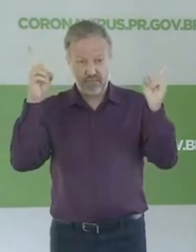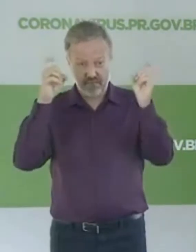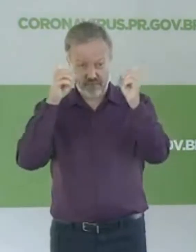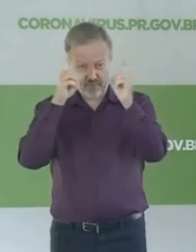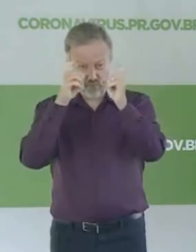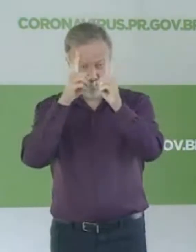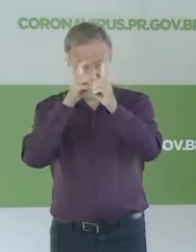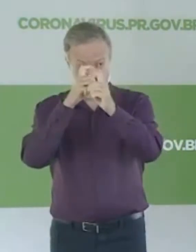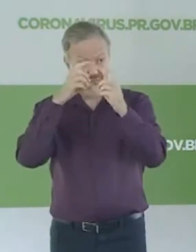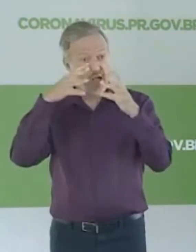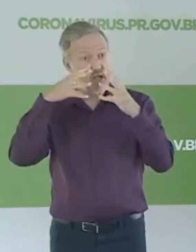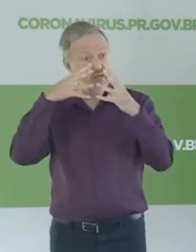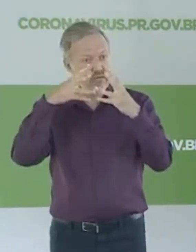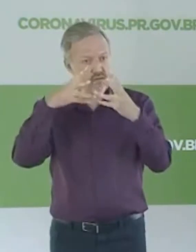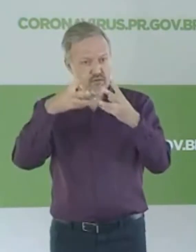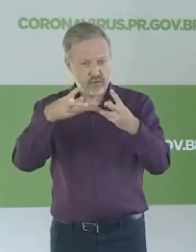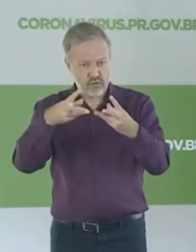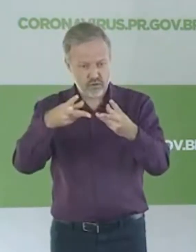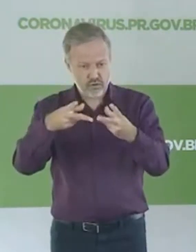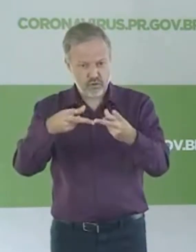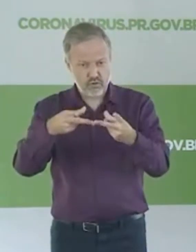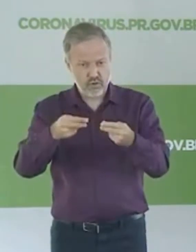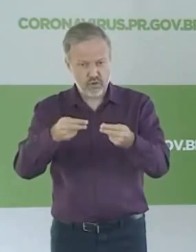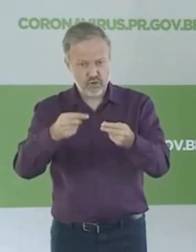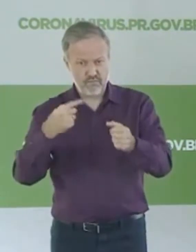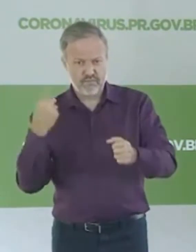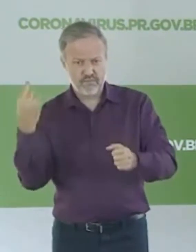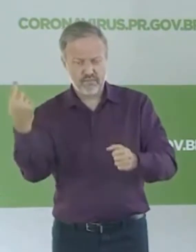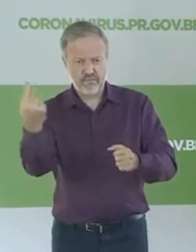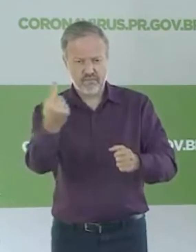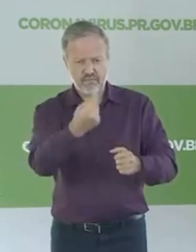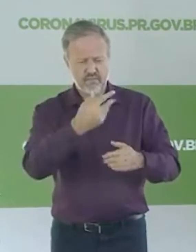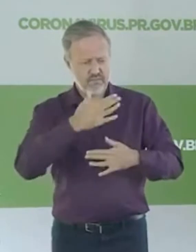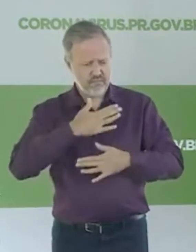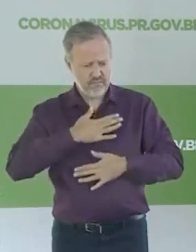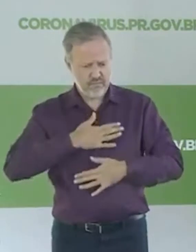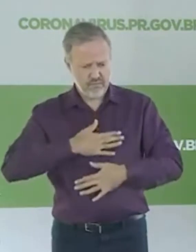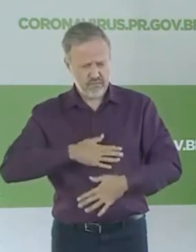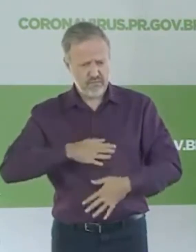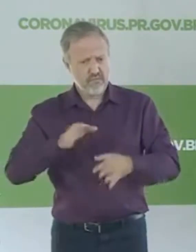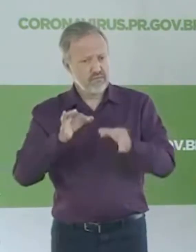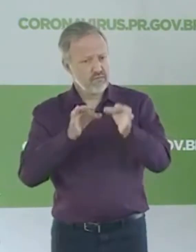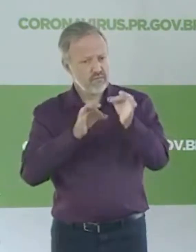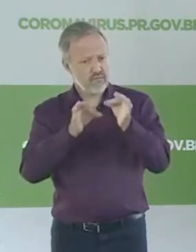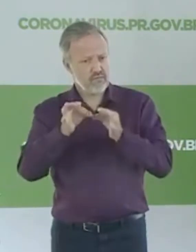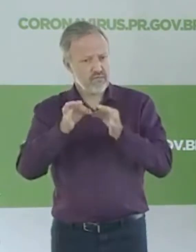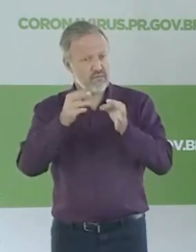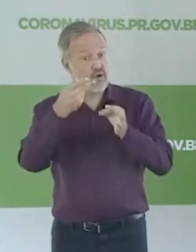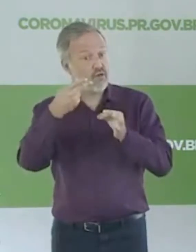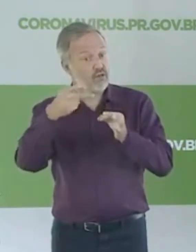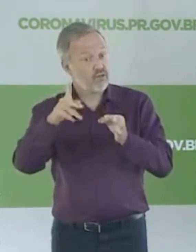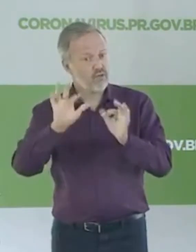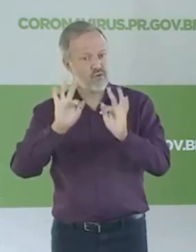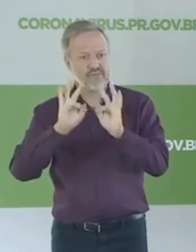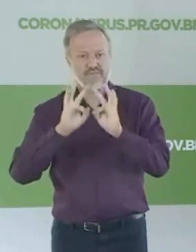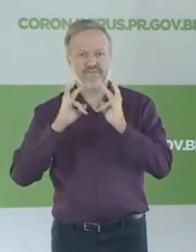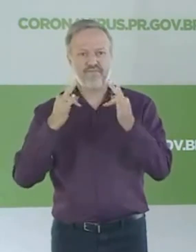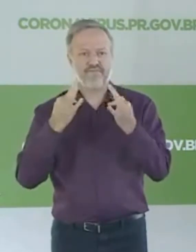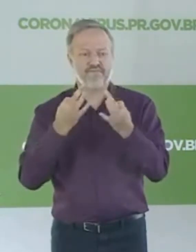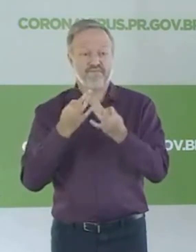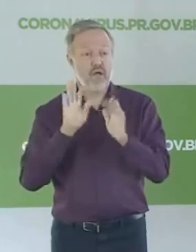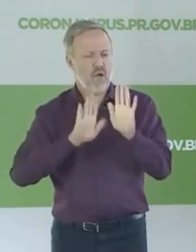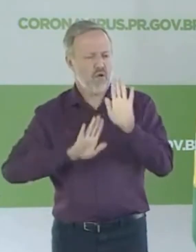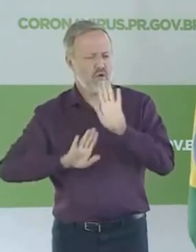dedicação de todos nós no sentido de ter paciência e se organizar com as suas famílias, cuidar dos